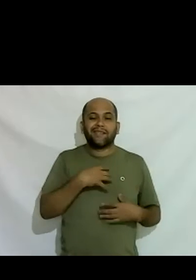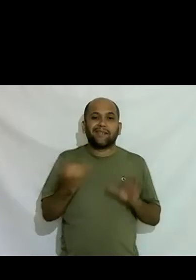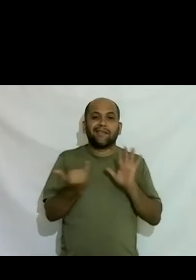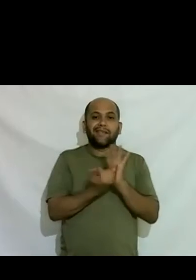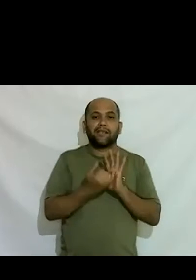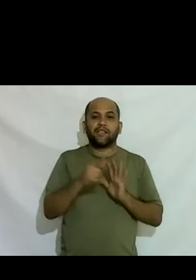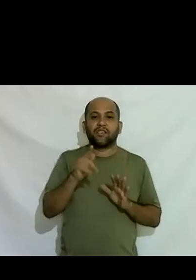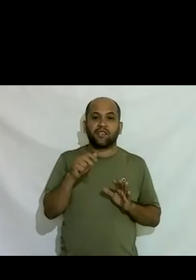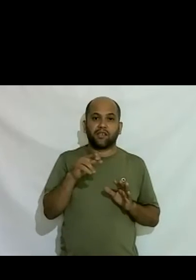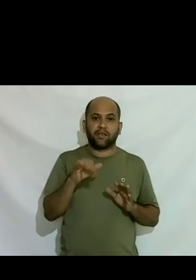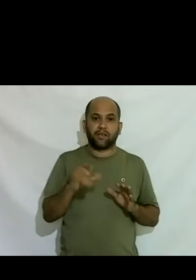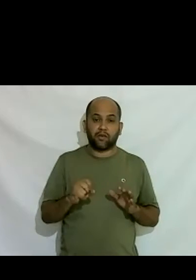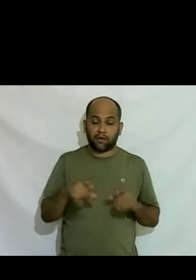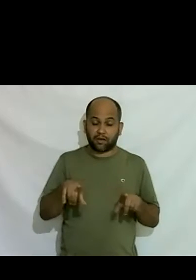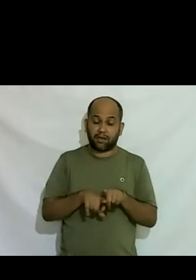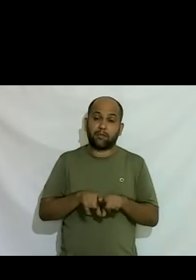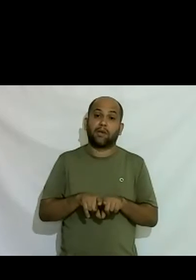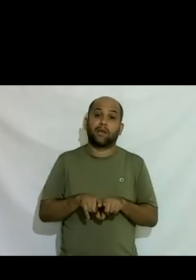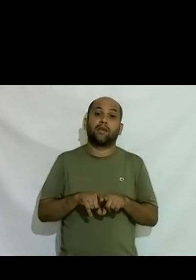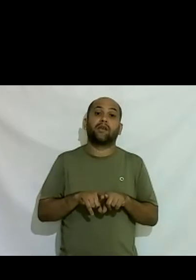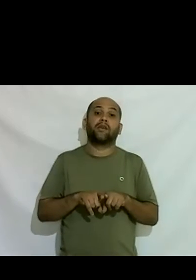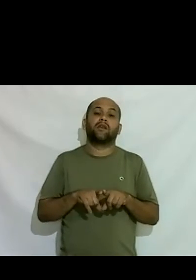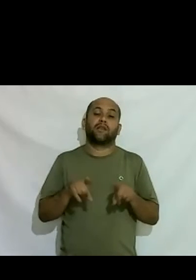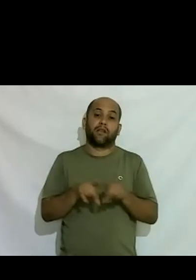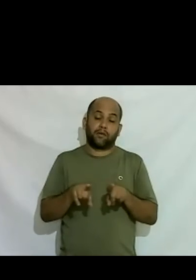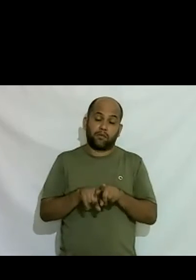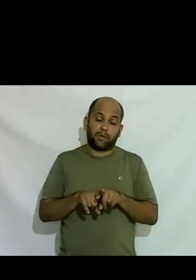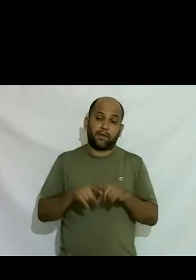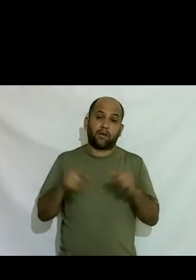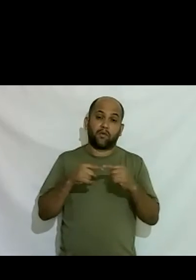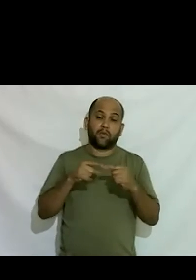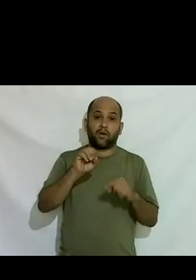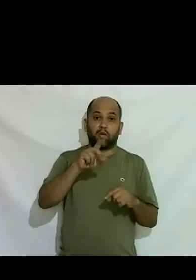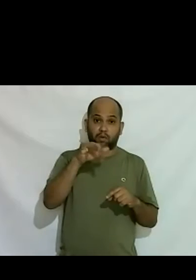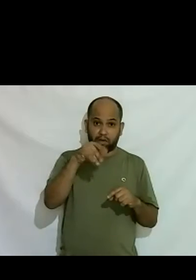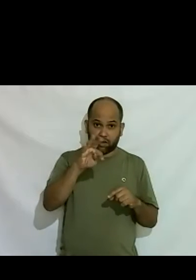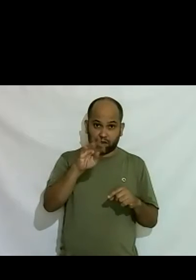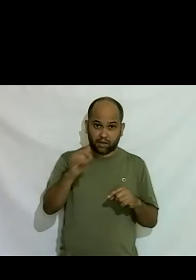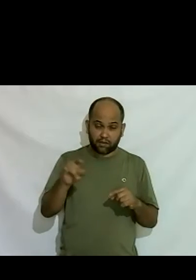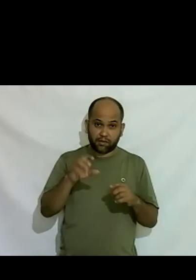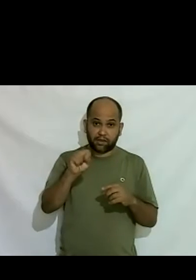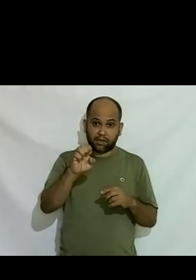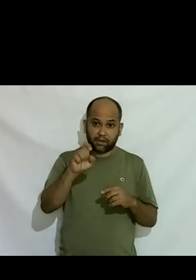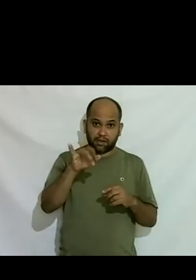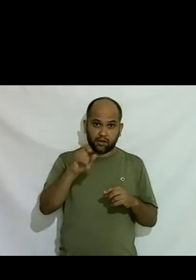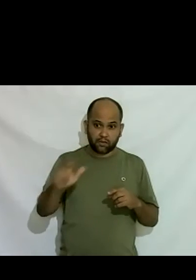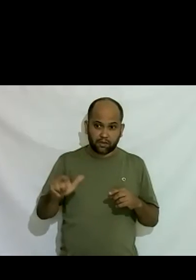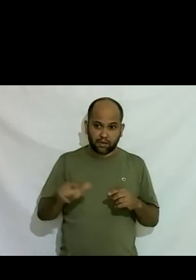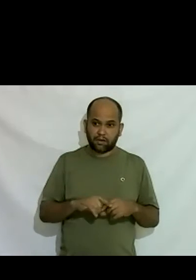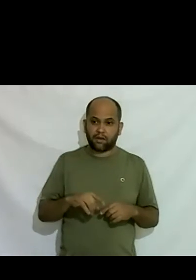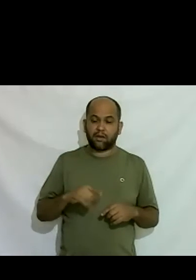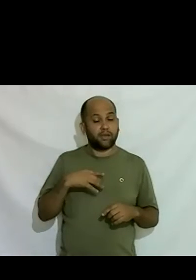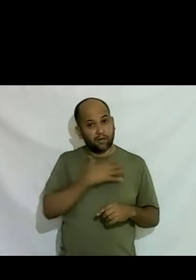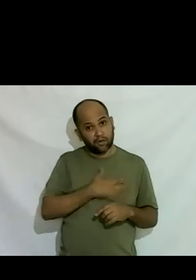também tem a ver com a orientação sexual aquilo que te atrai se você gosta de mulher você vai procurar alguém que você